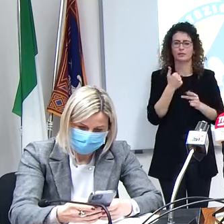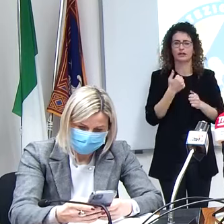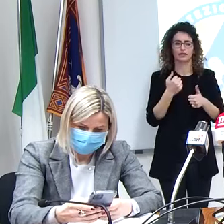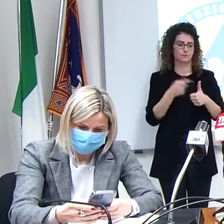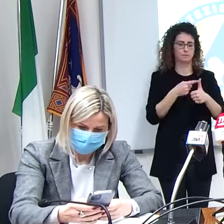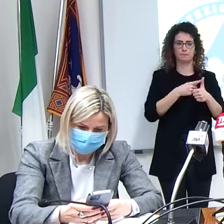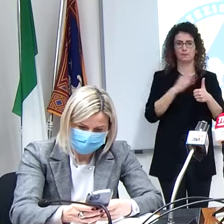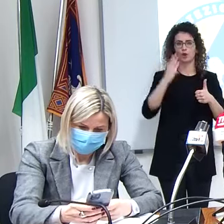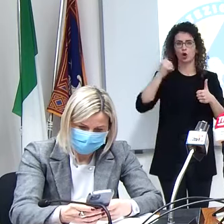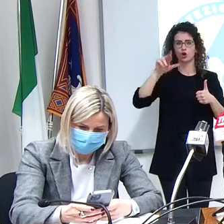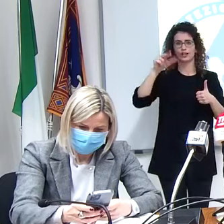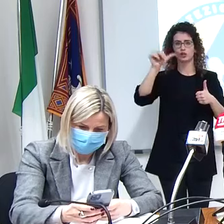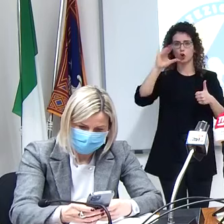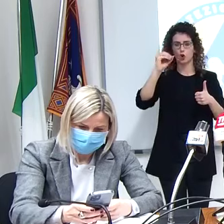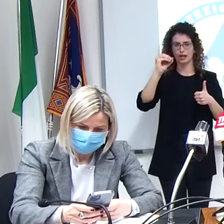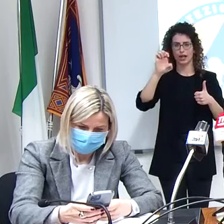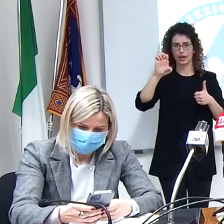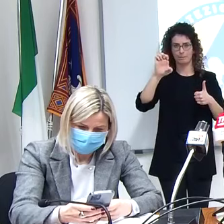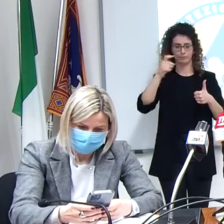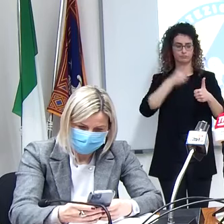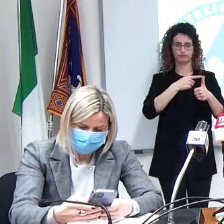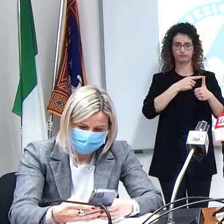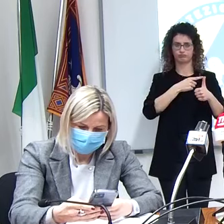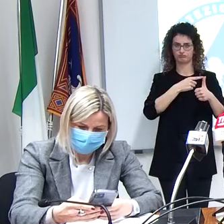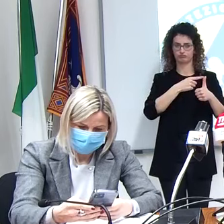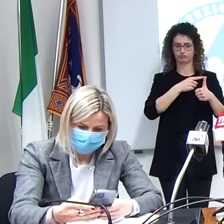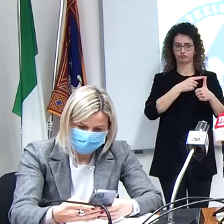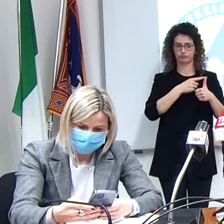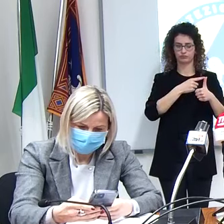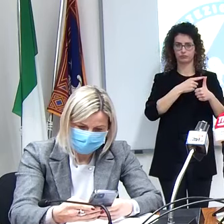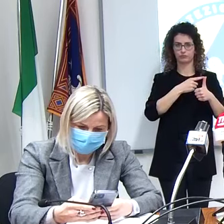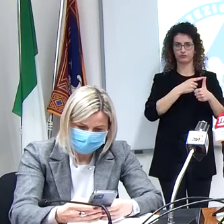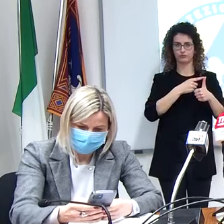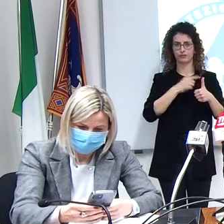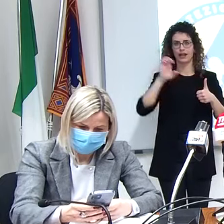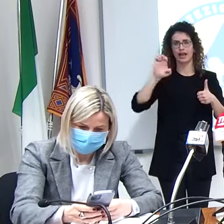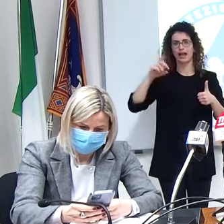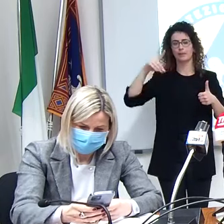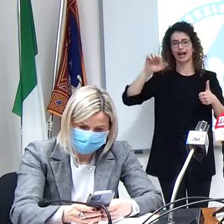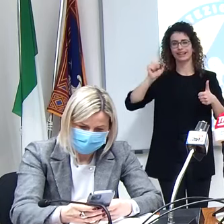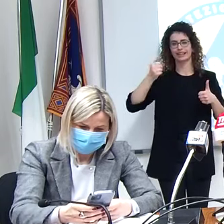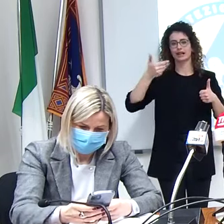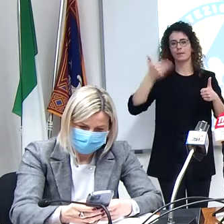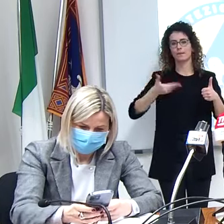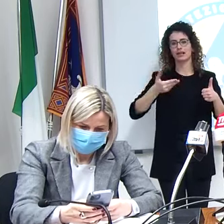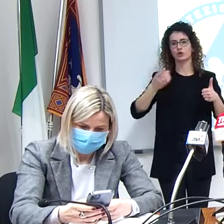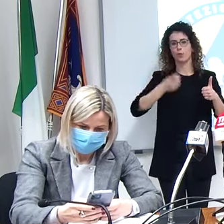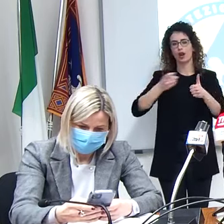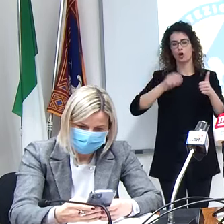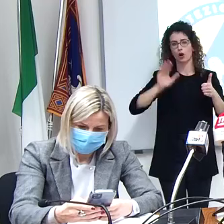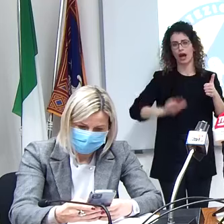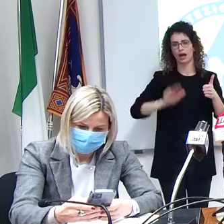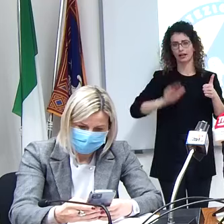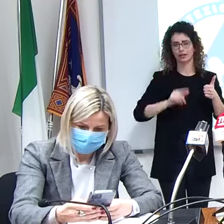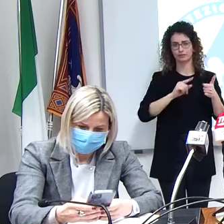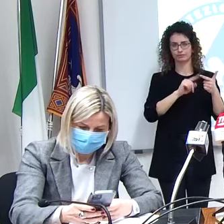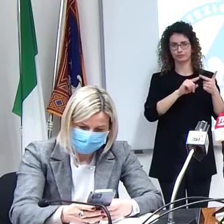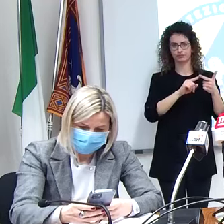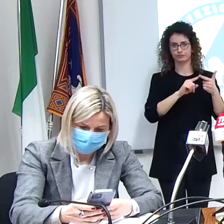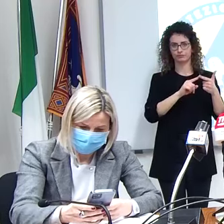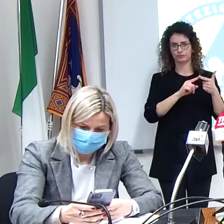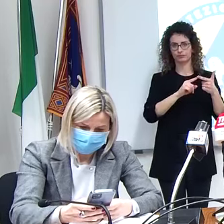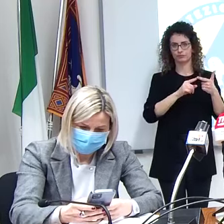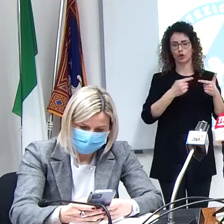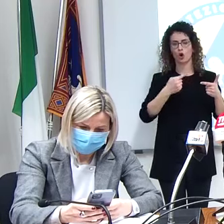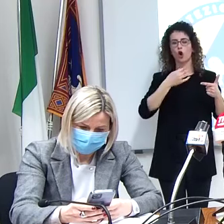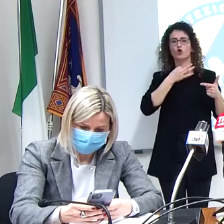cortisone grande farmaco le parine a basso peso molecolare l'ossigeno